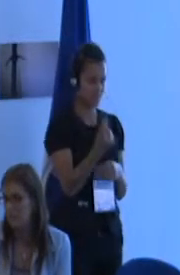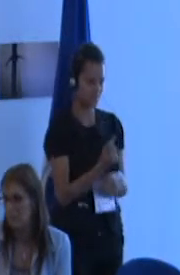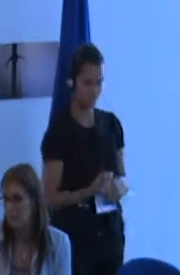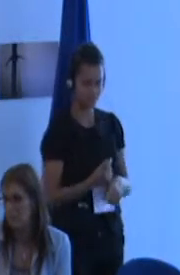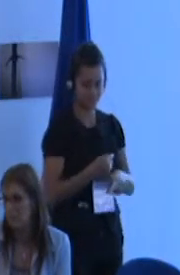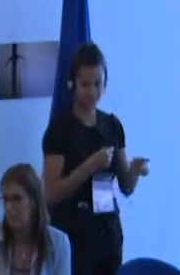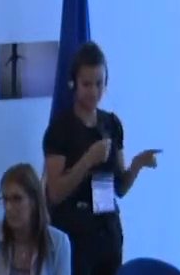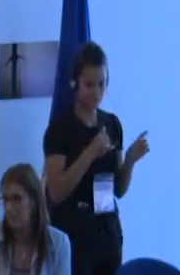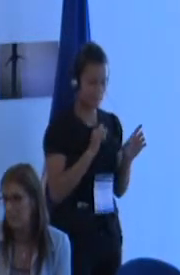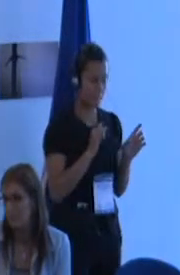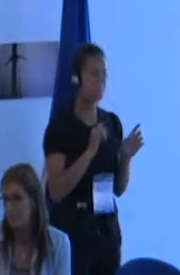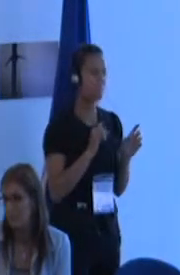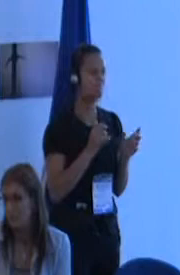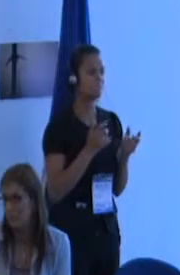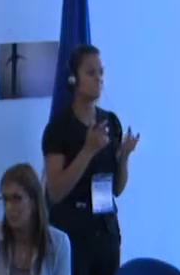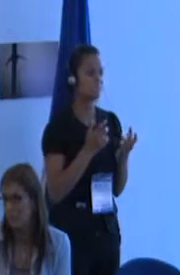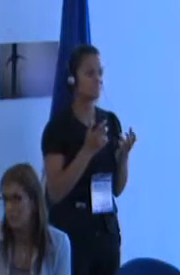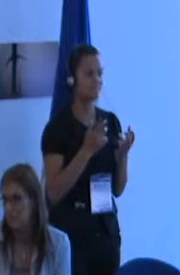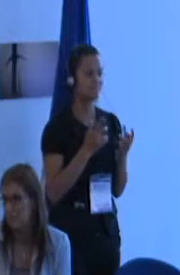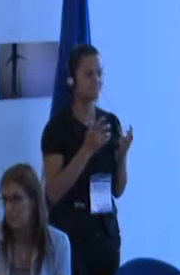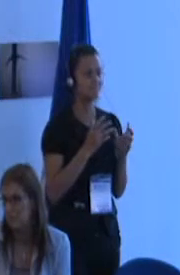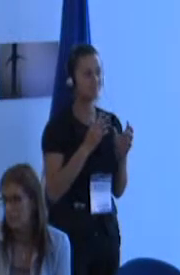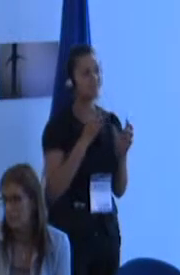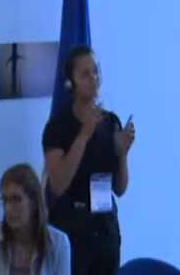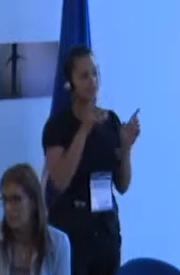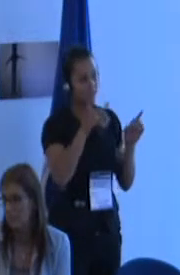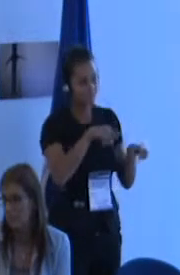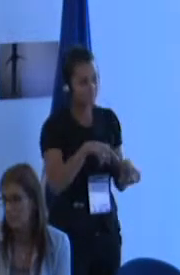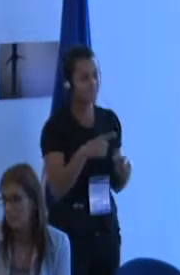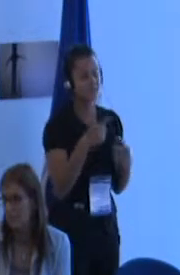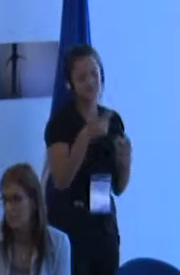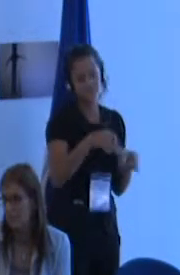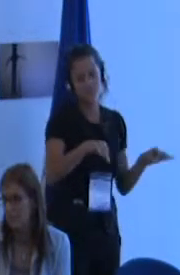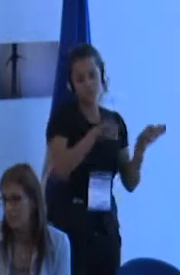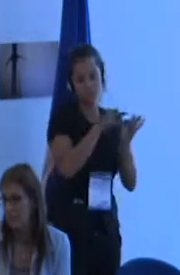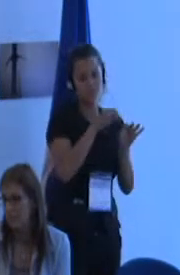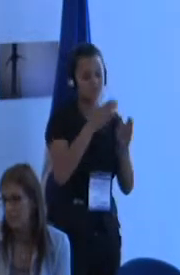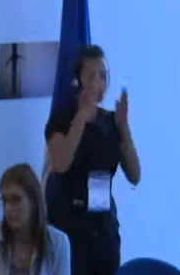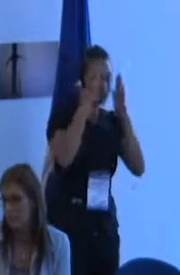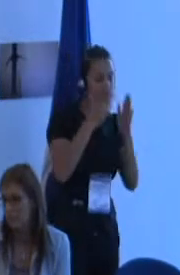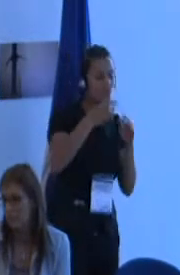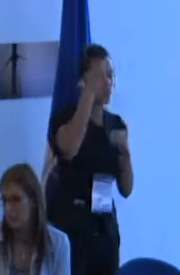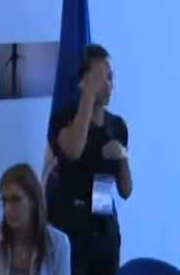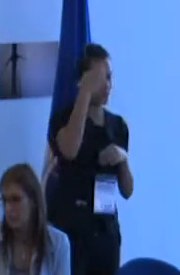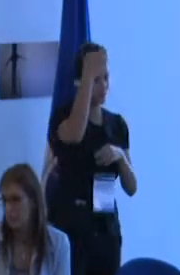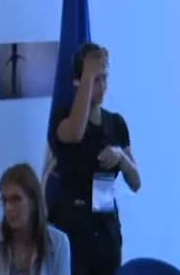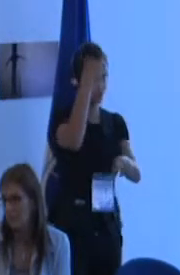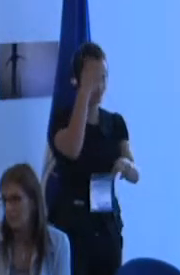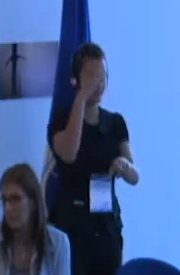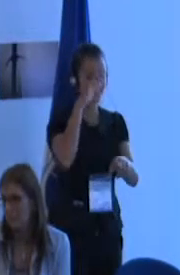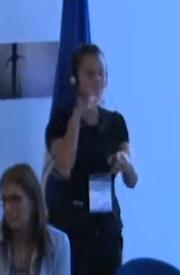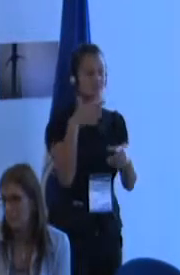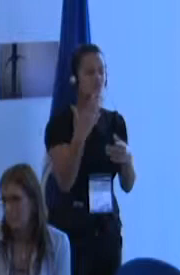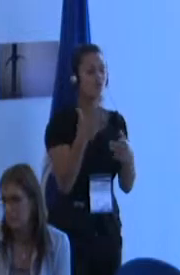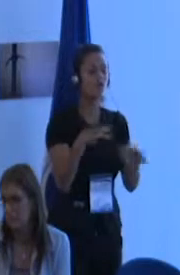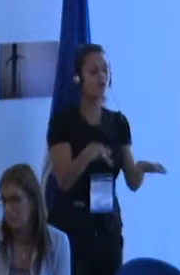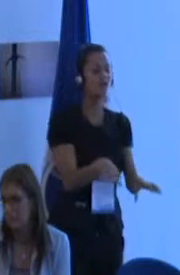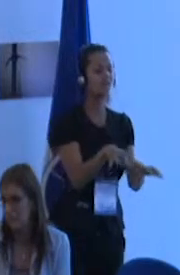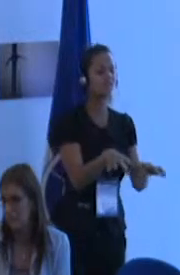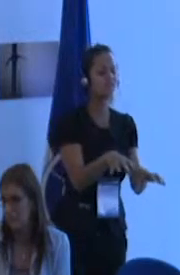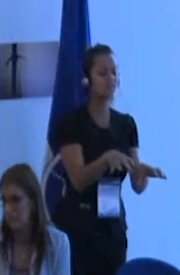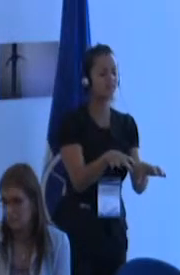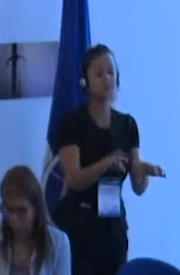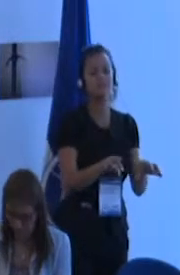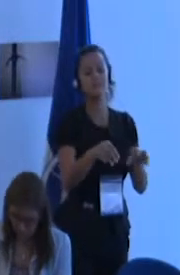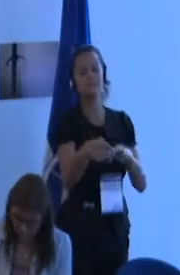es necesario acompañar también a los profesionales en el terreno de actividad, ver sus